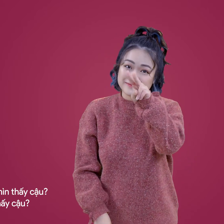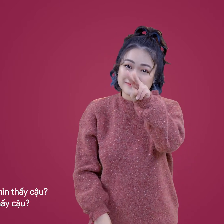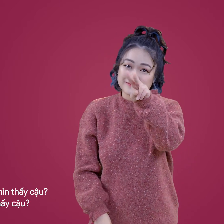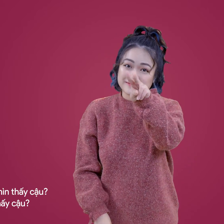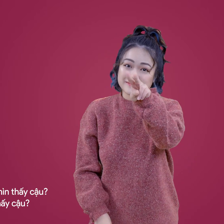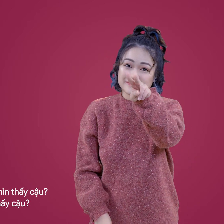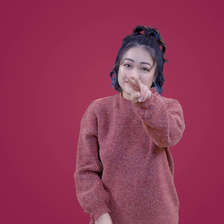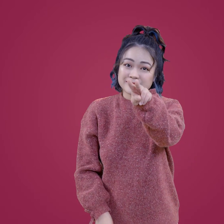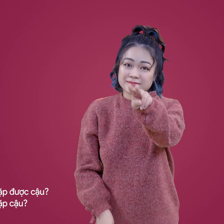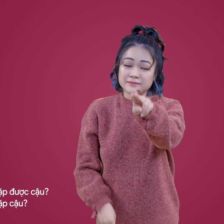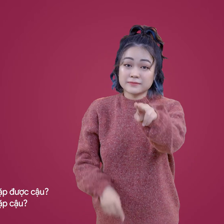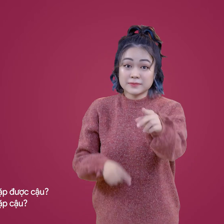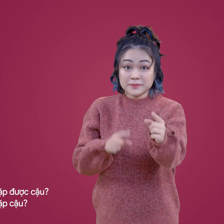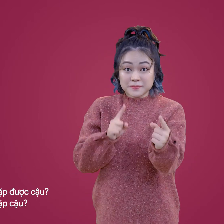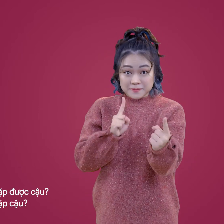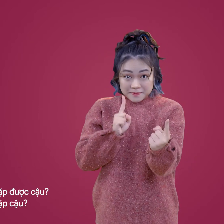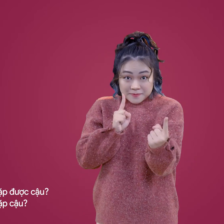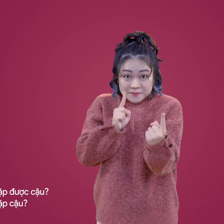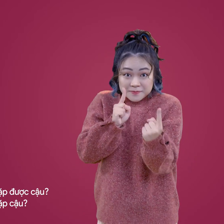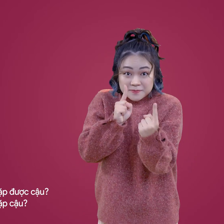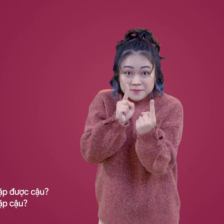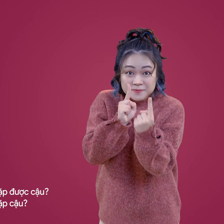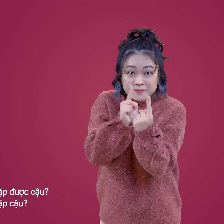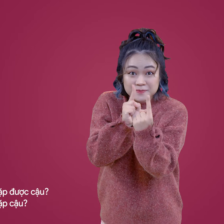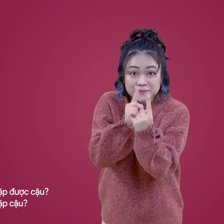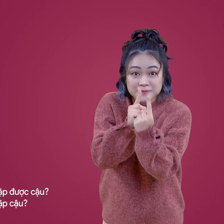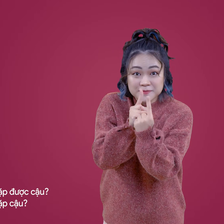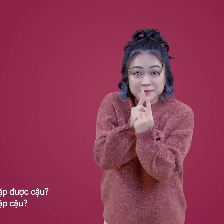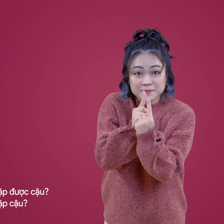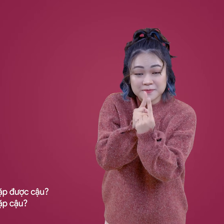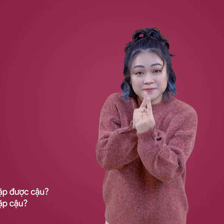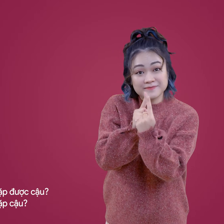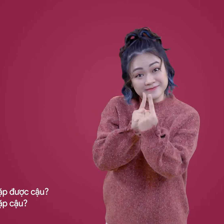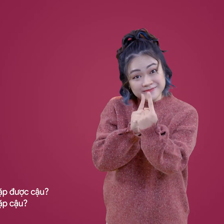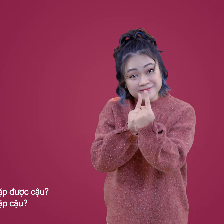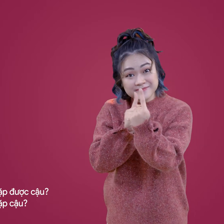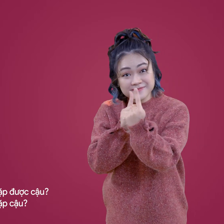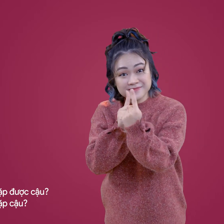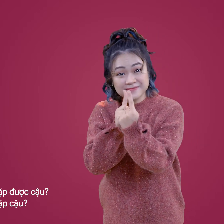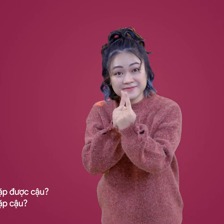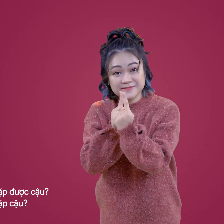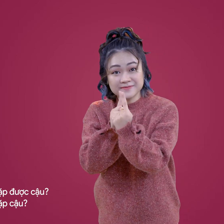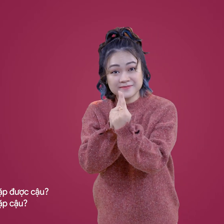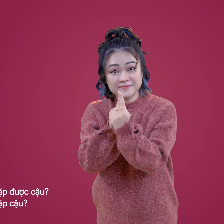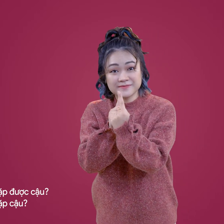될까 만나게 될까 만나게 될까 될까